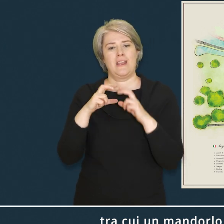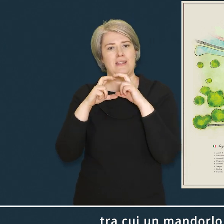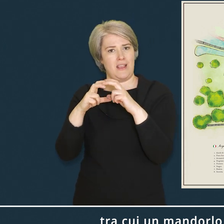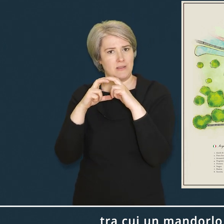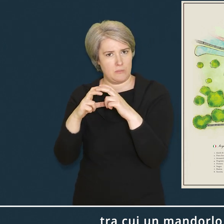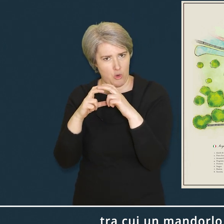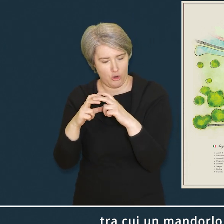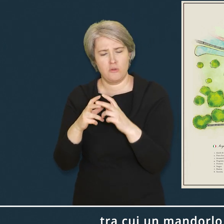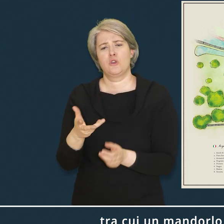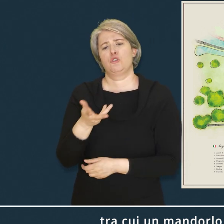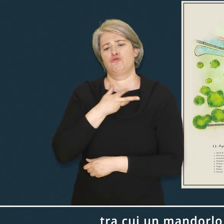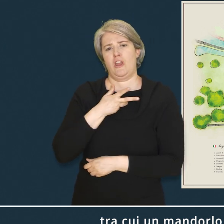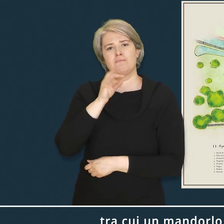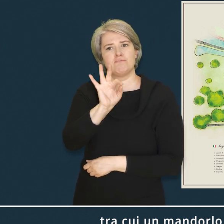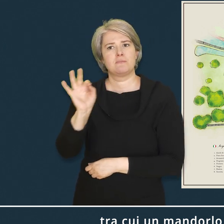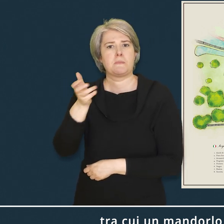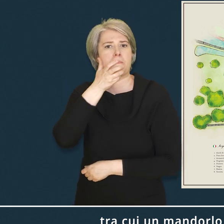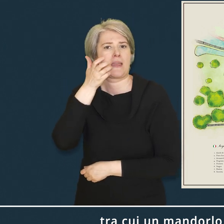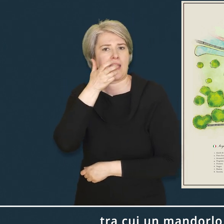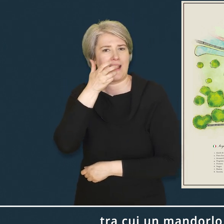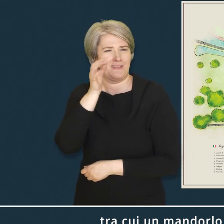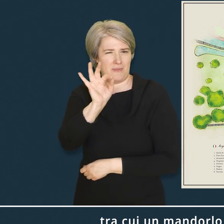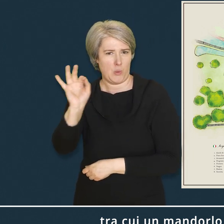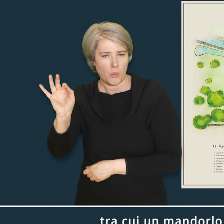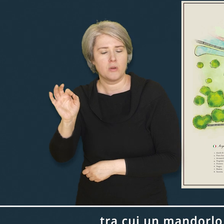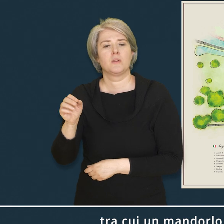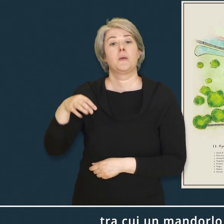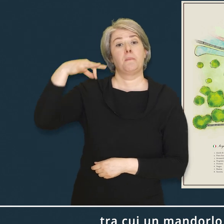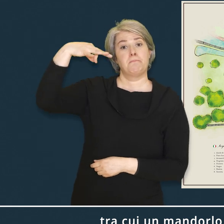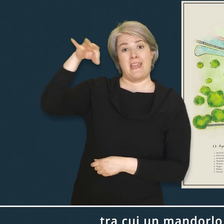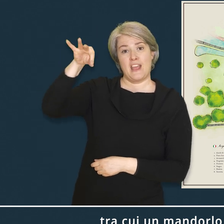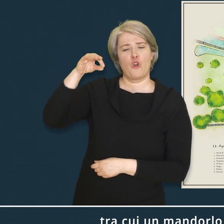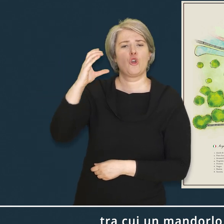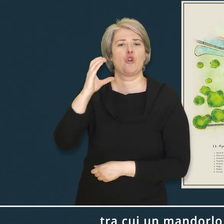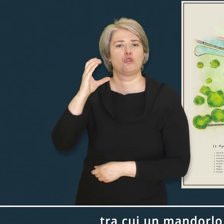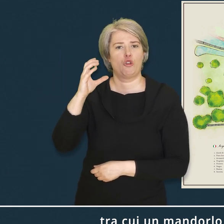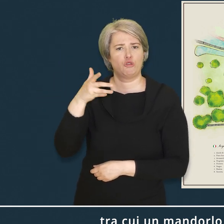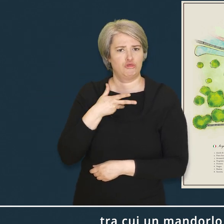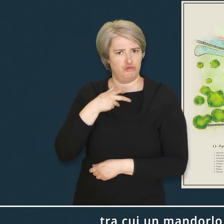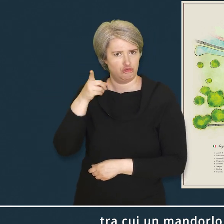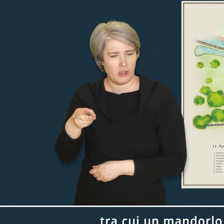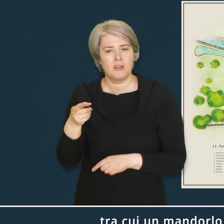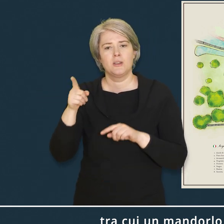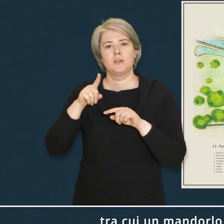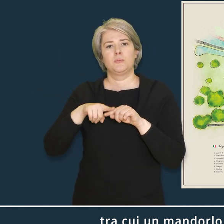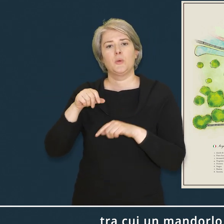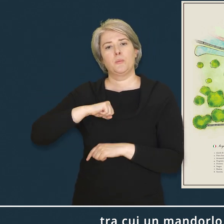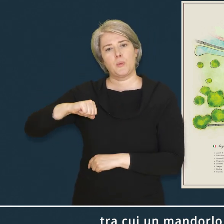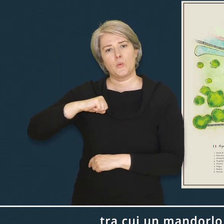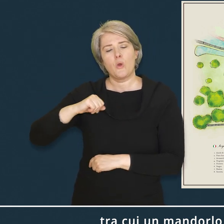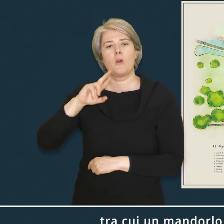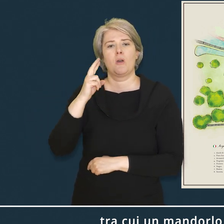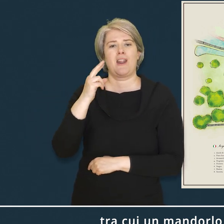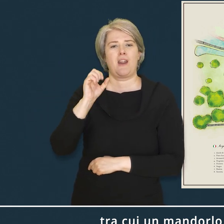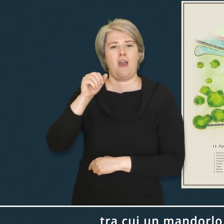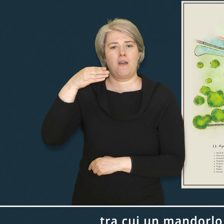mandorlo Un nespolo Alcuni meli Un pero cotogno E